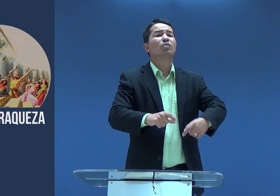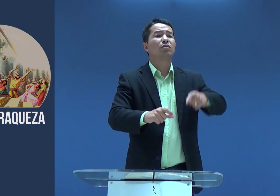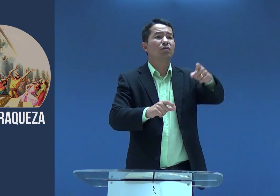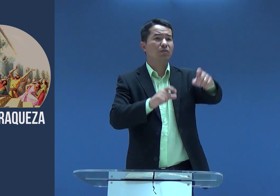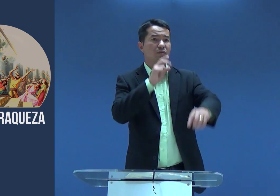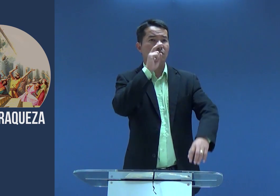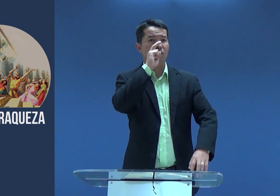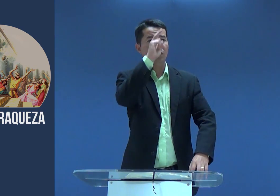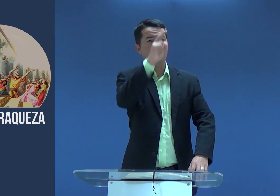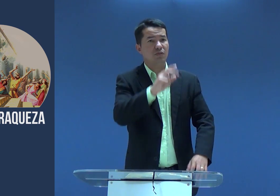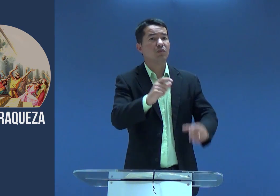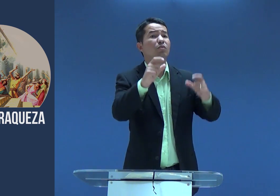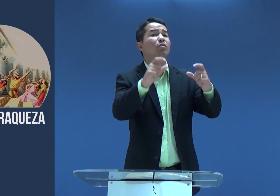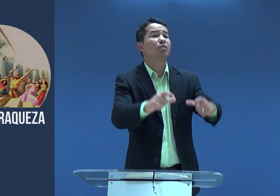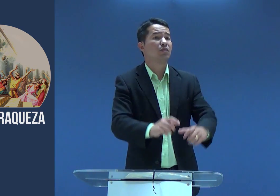Mas, e você?